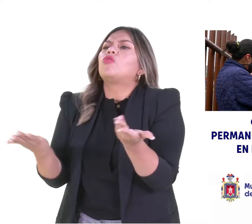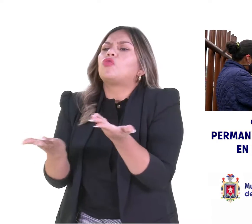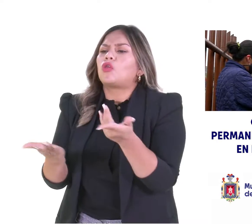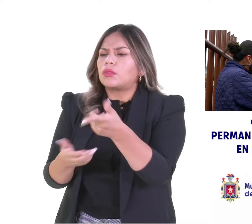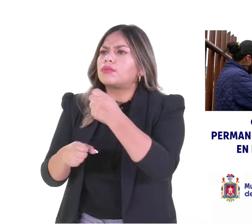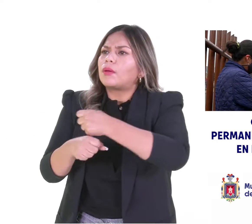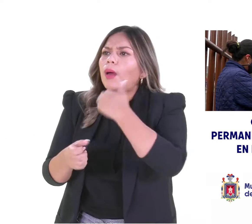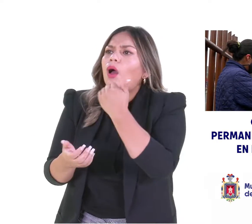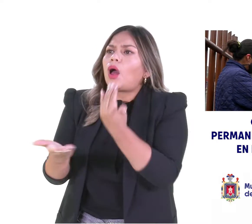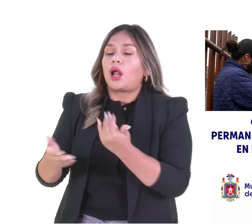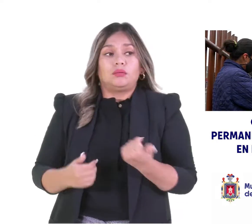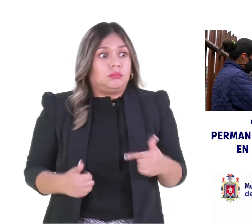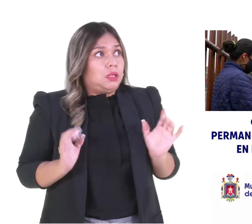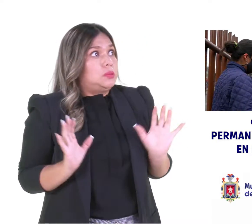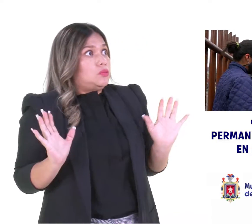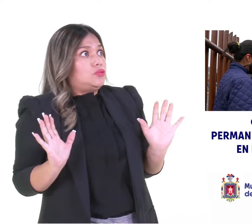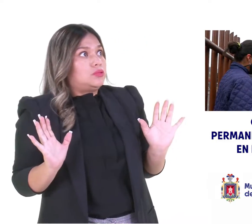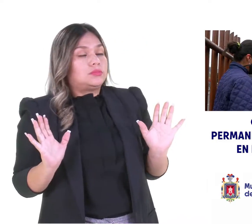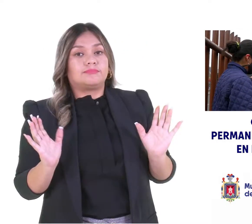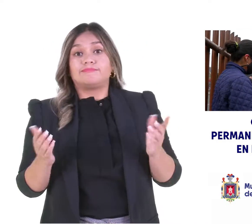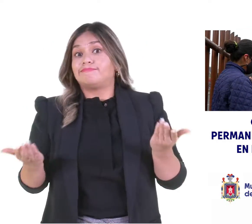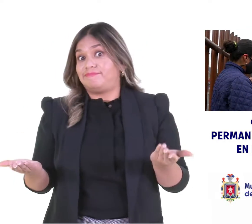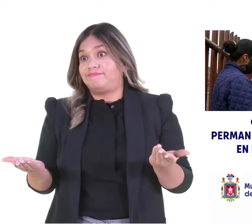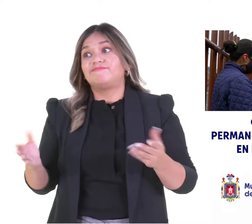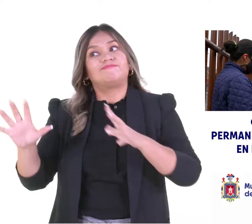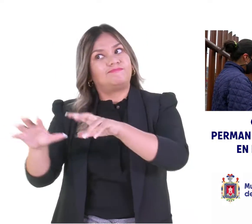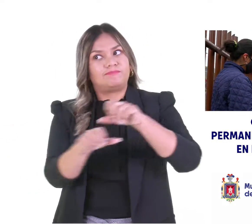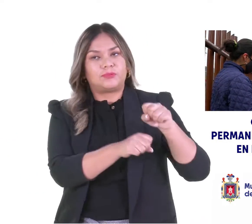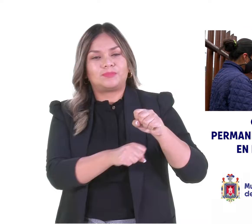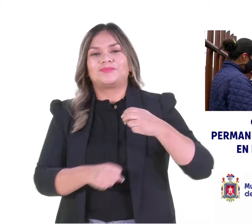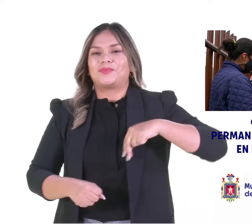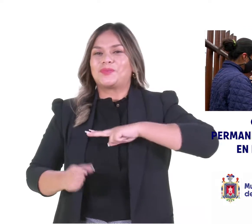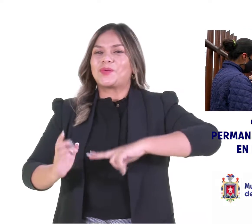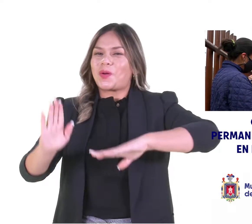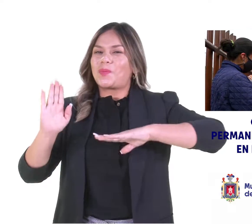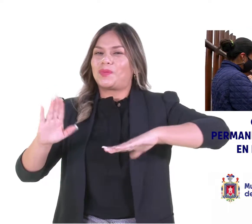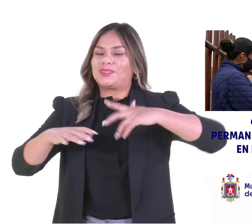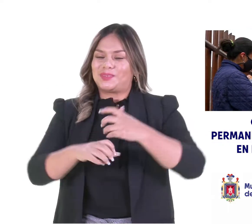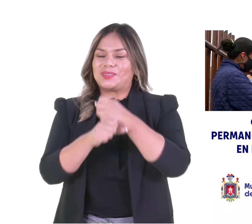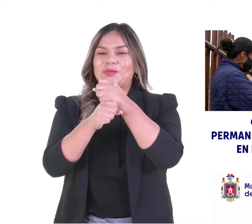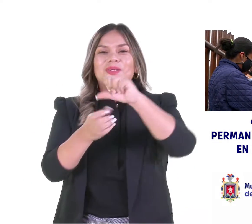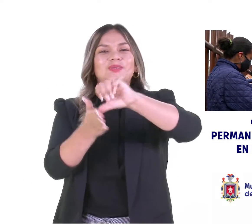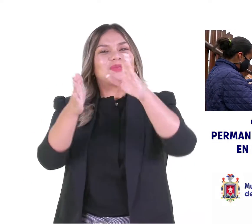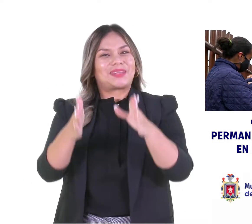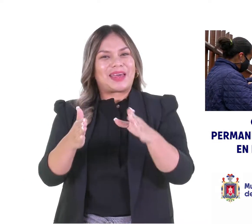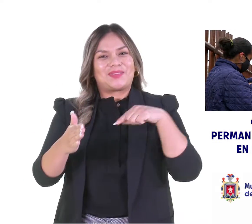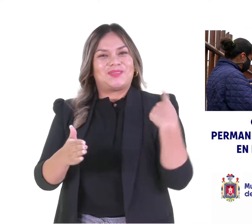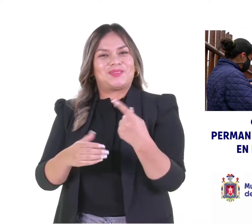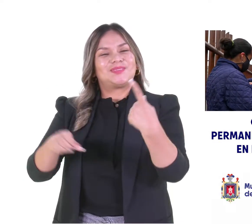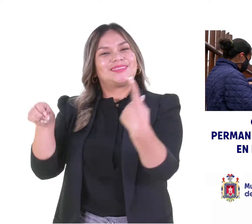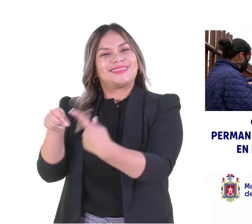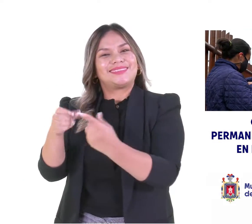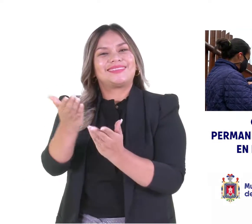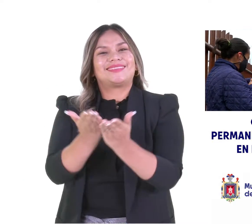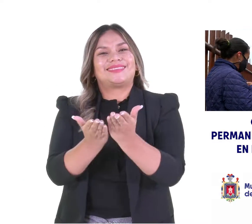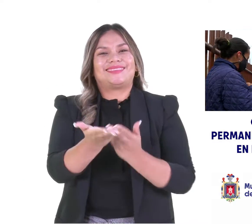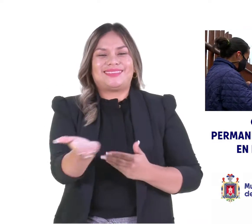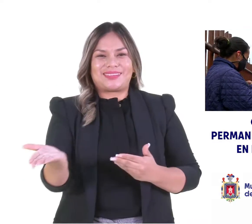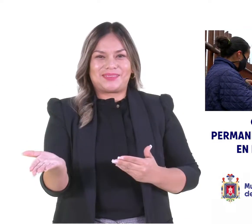Reafirmamos nuestro compromiso por la seguridad y beneficio de los ciudadanos. Somos un Quito para Servir.